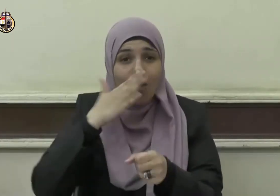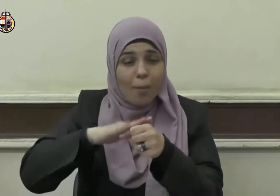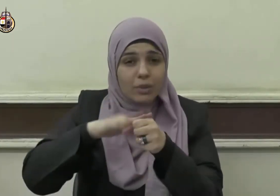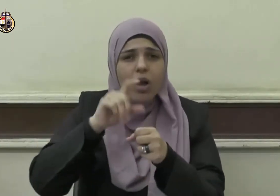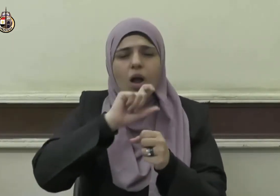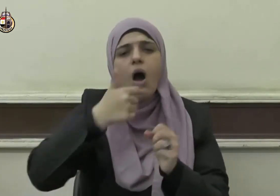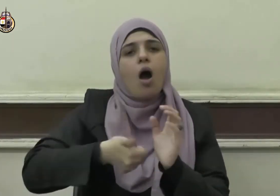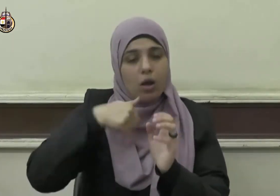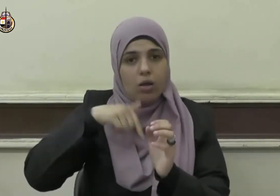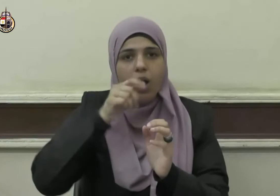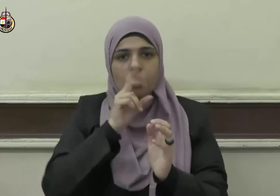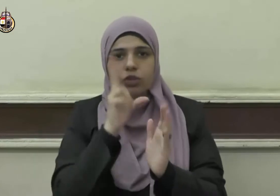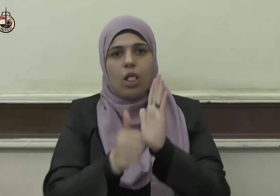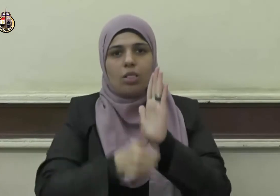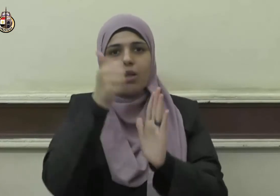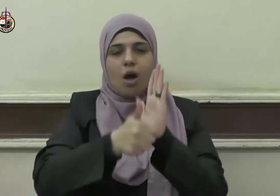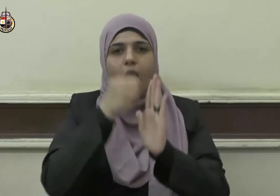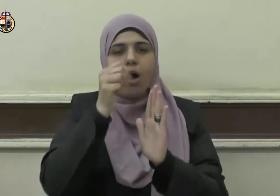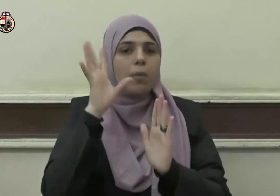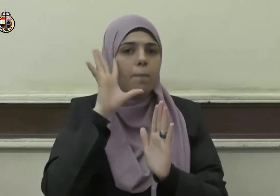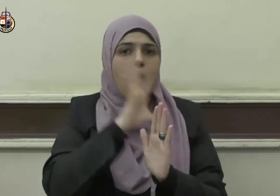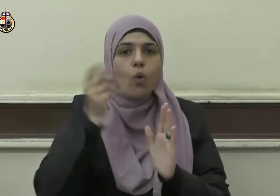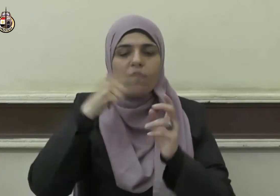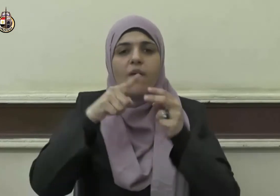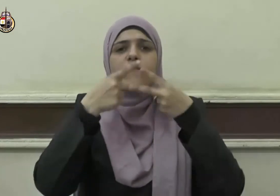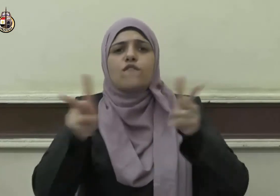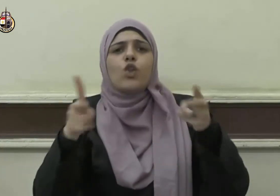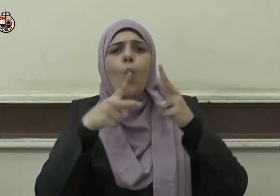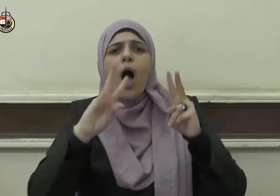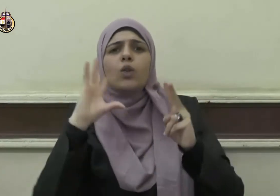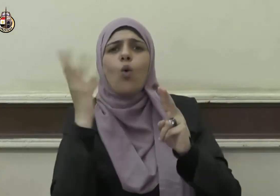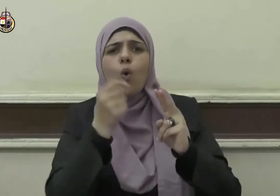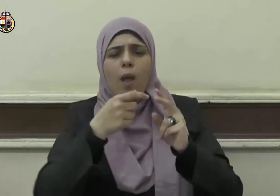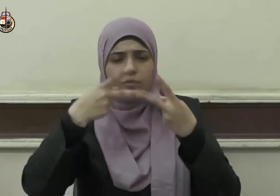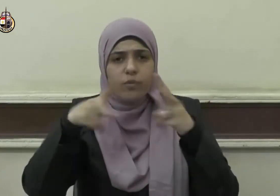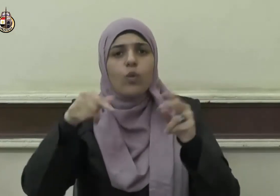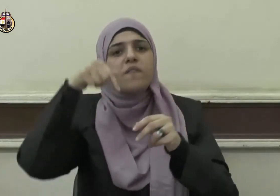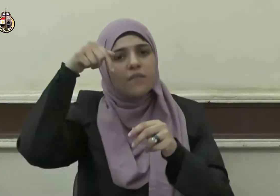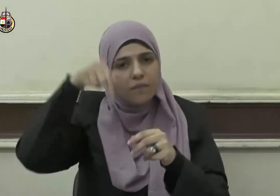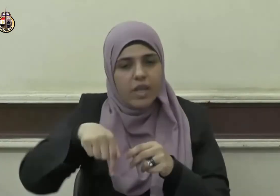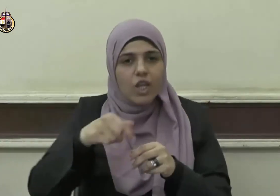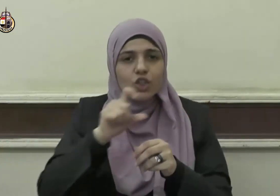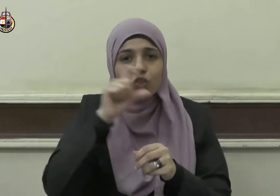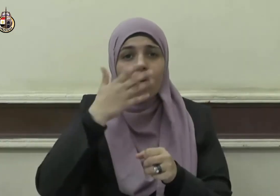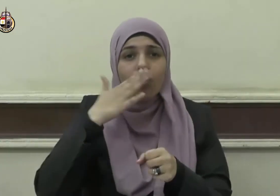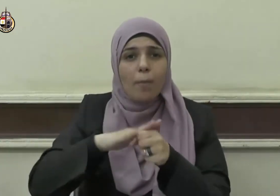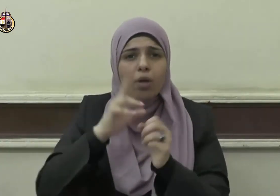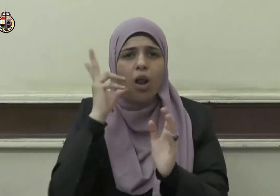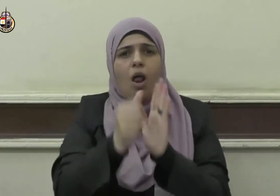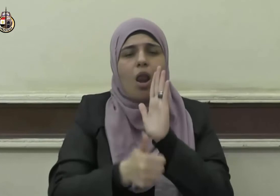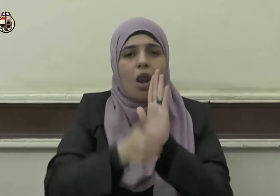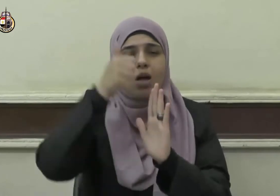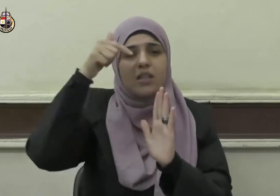الانتصارات والمتوحات ففيه كان النص في بدر الكبرى